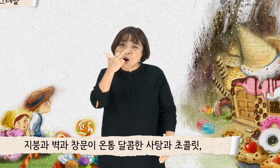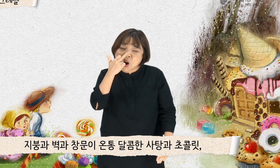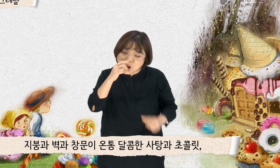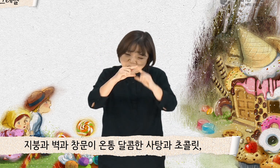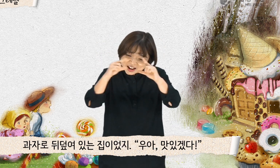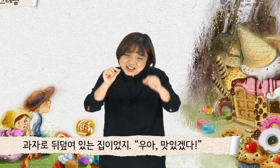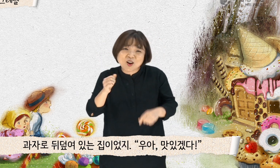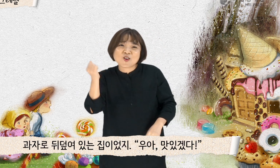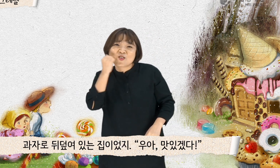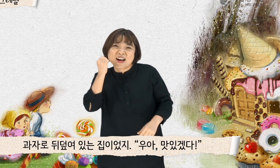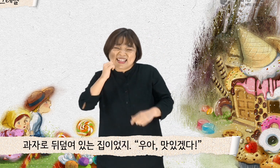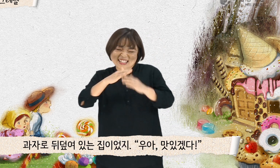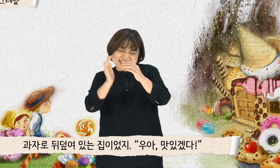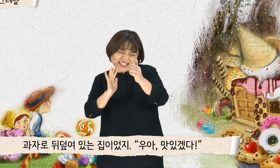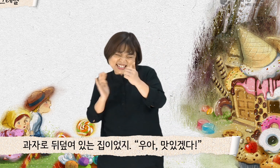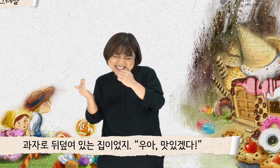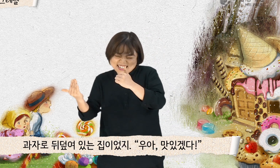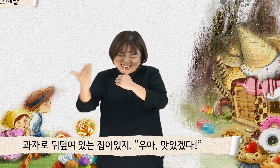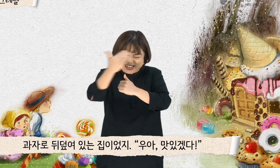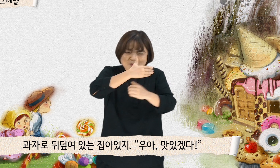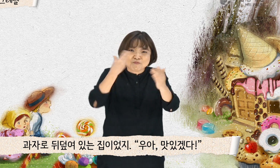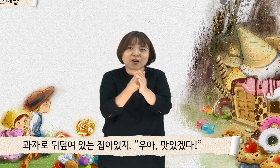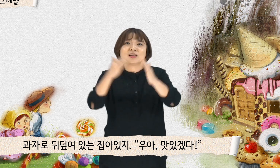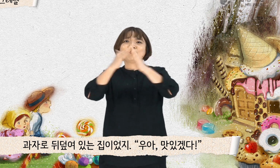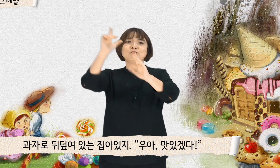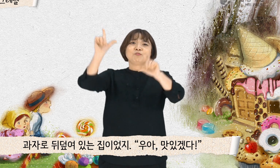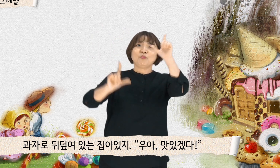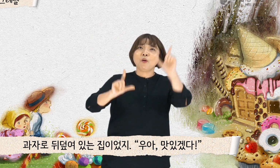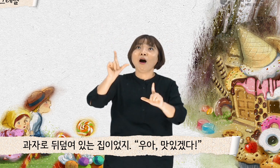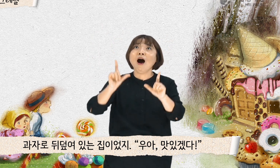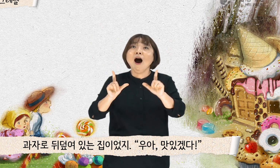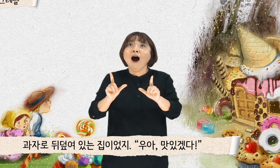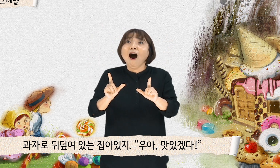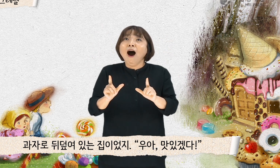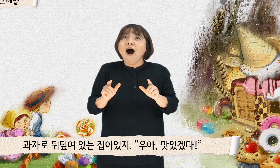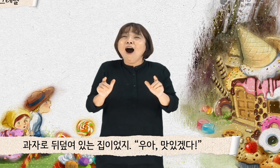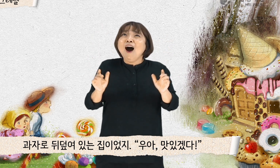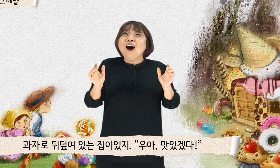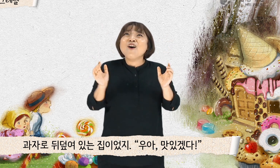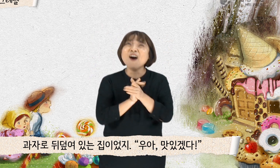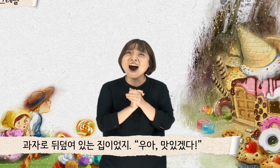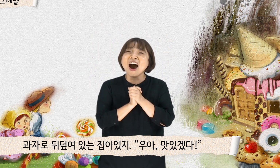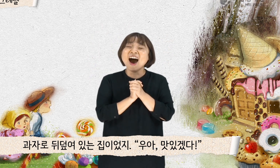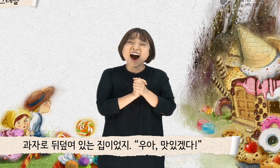과자로 뒤덮여 있는 집이었지. 우와, 맛있겠다.